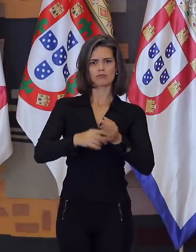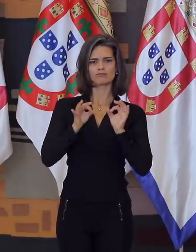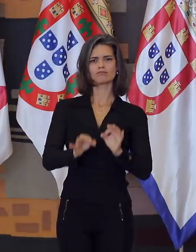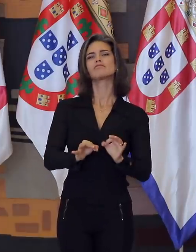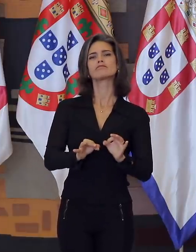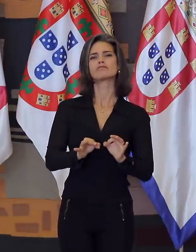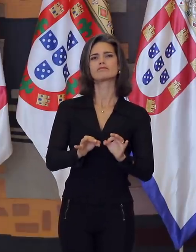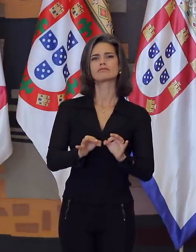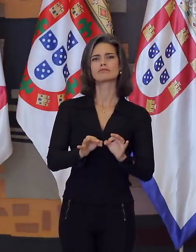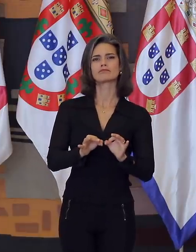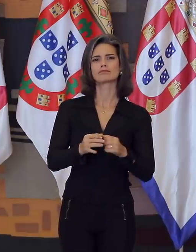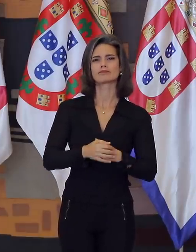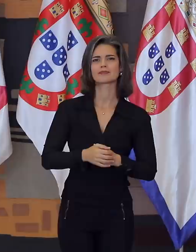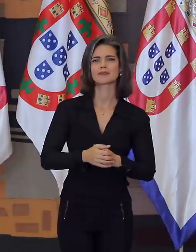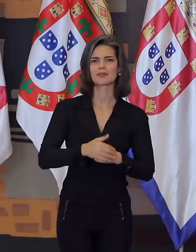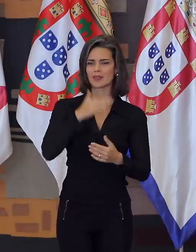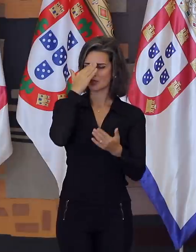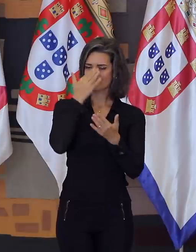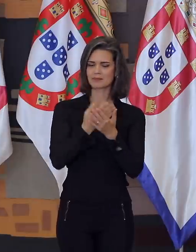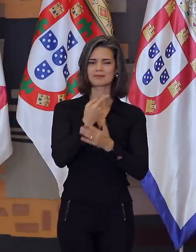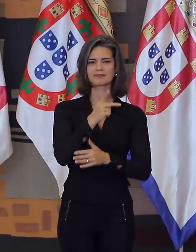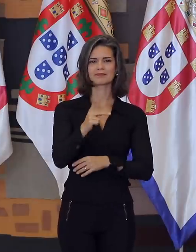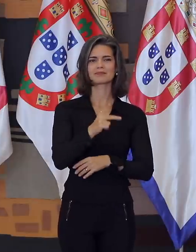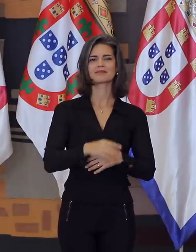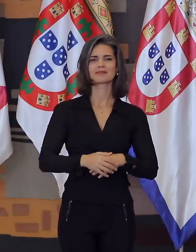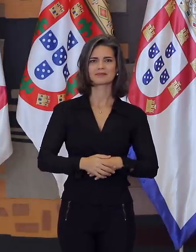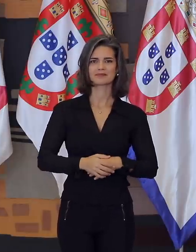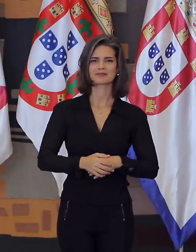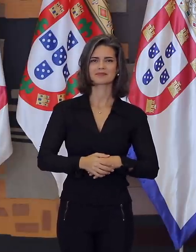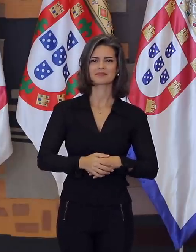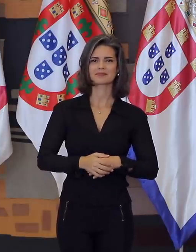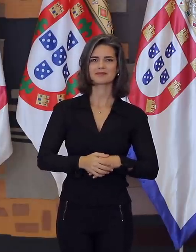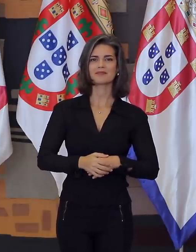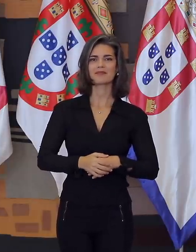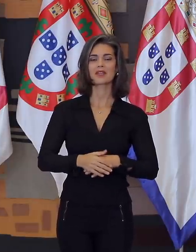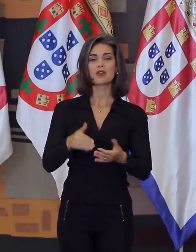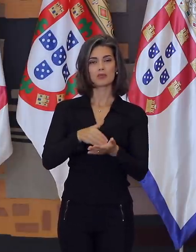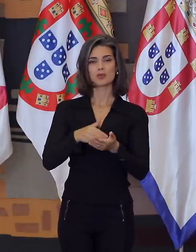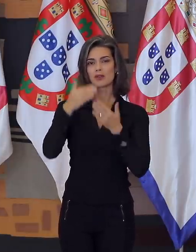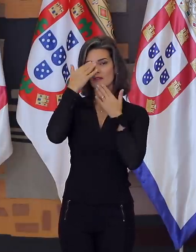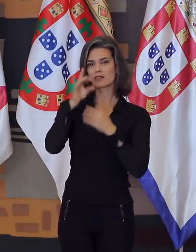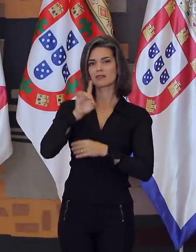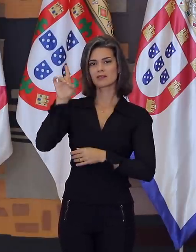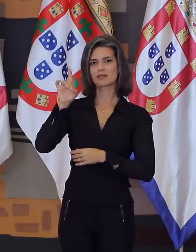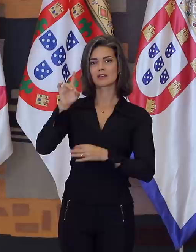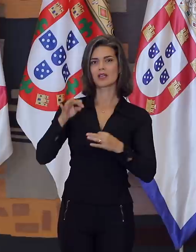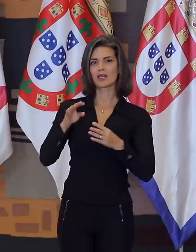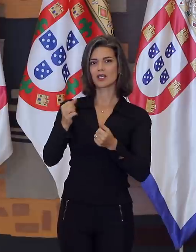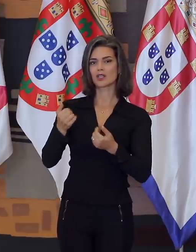honrar a esperança que vocês depositam em nós. Finalmente, agradecemos a Deus, a quem tudo devemos.